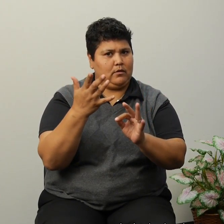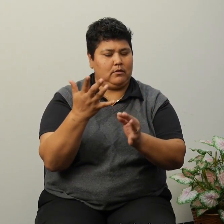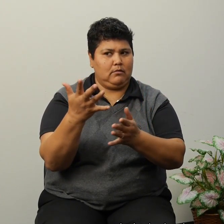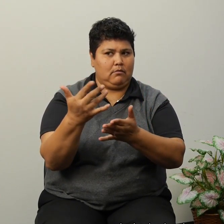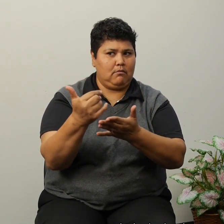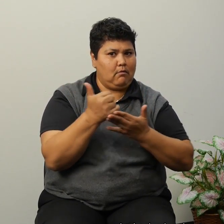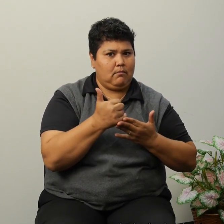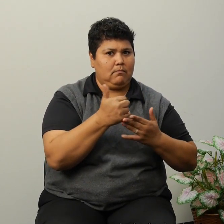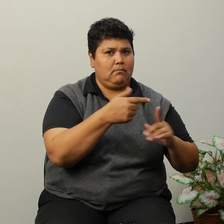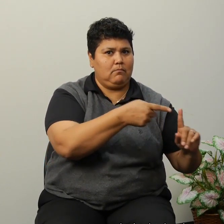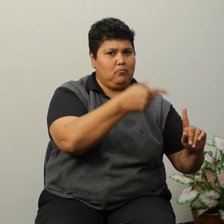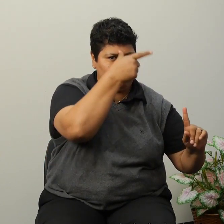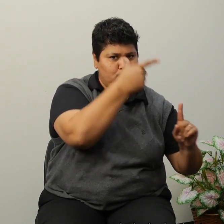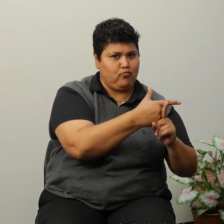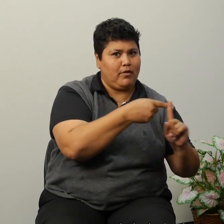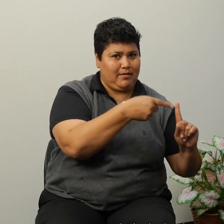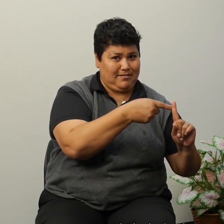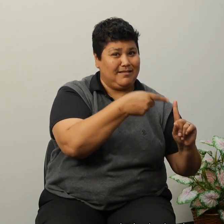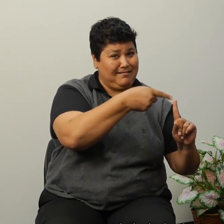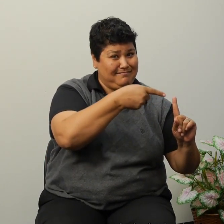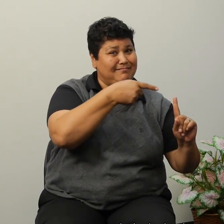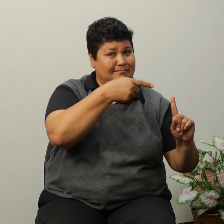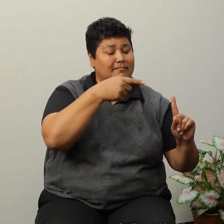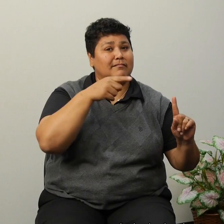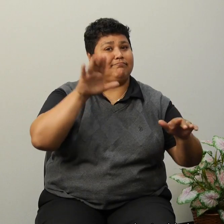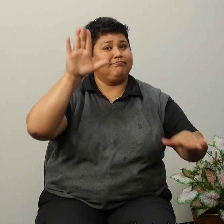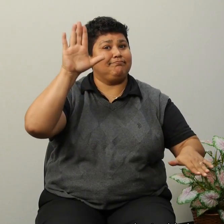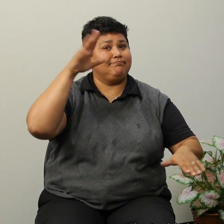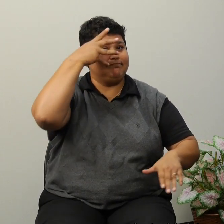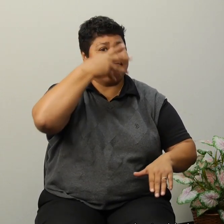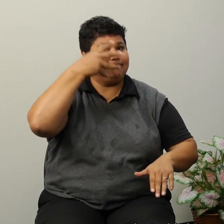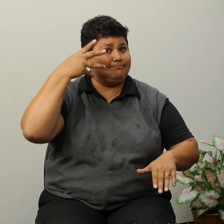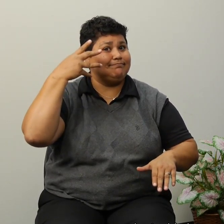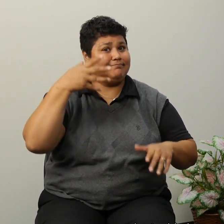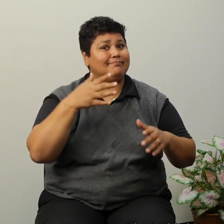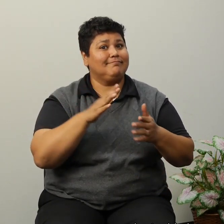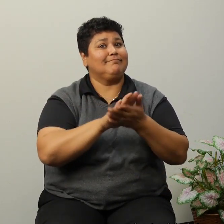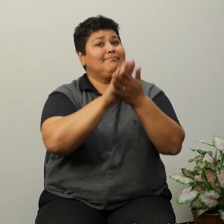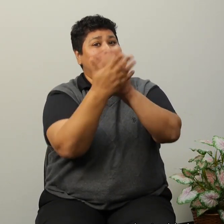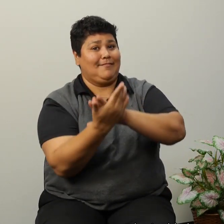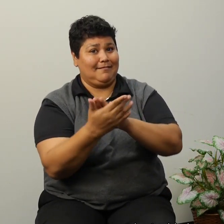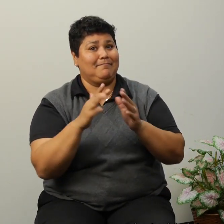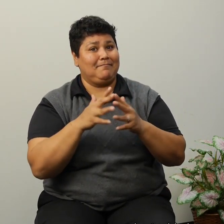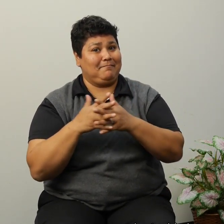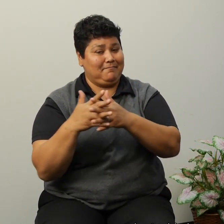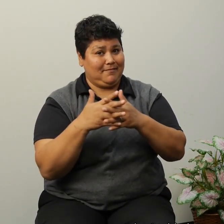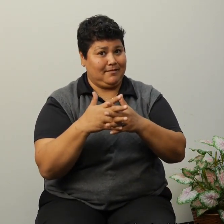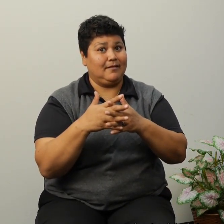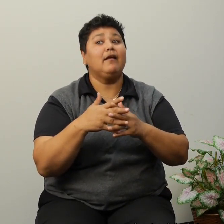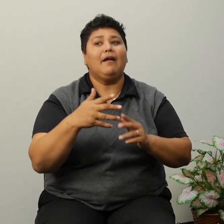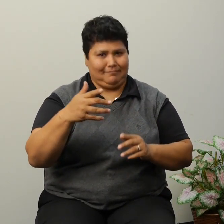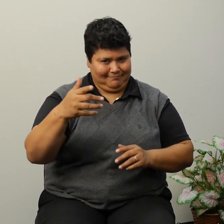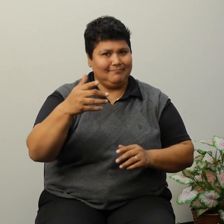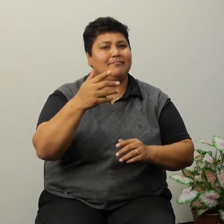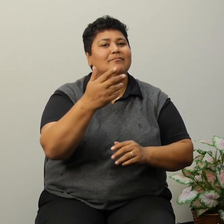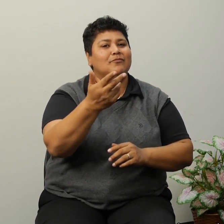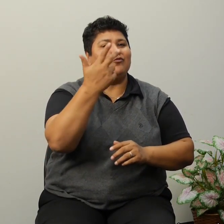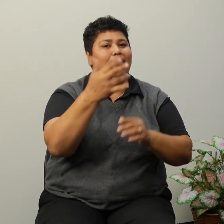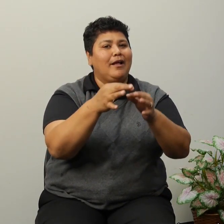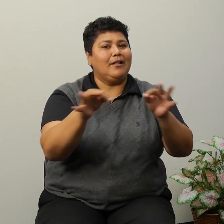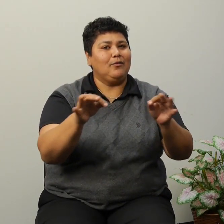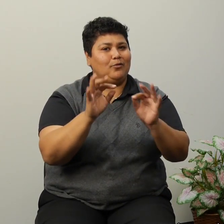Inclusive ha tomado su ciudadanía y he tenido intérpretes de trilingües.